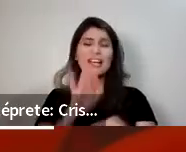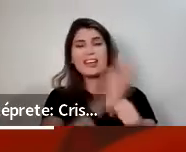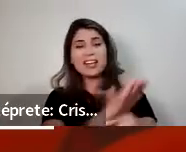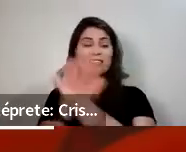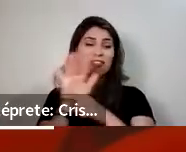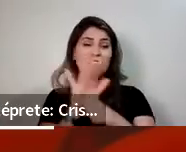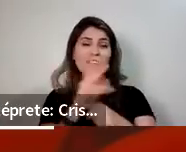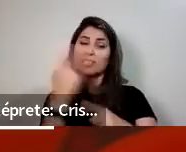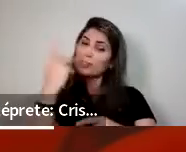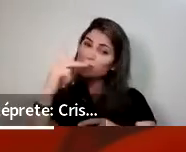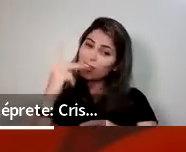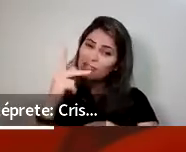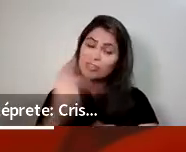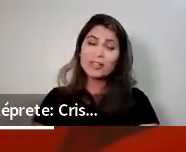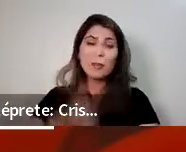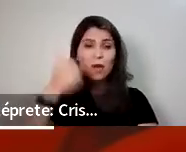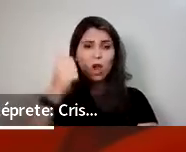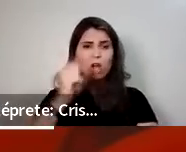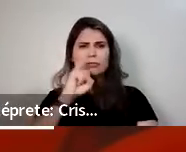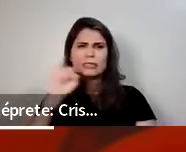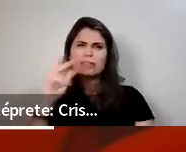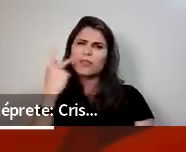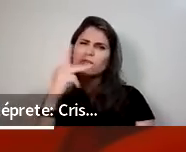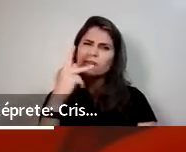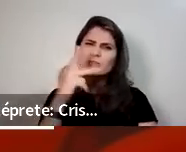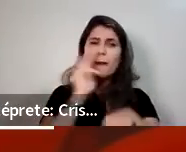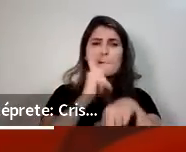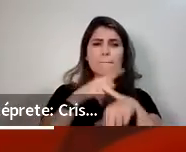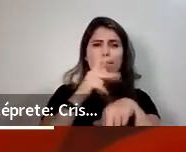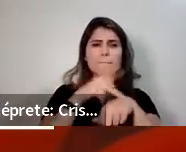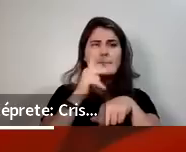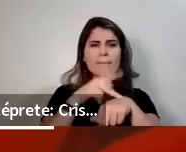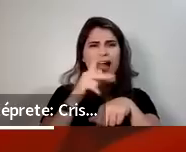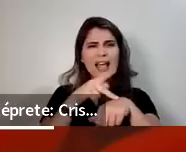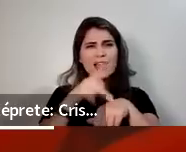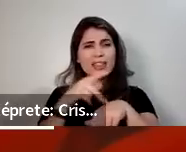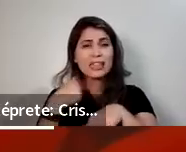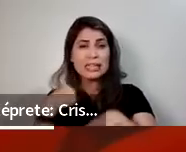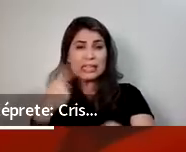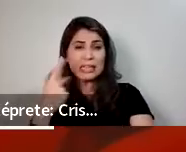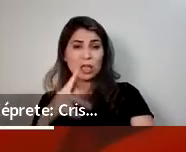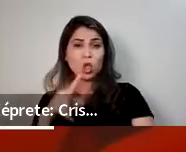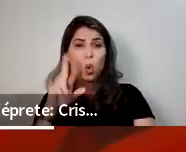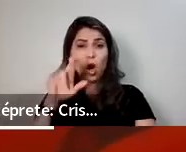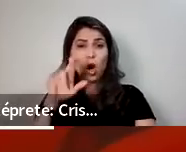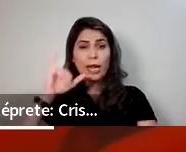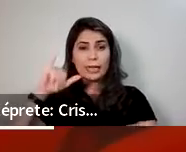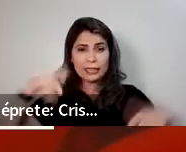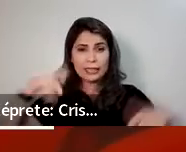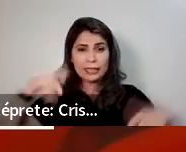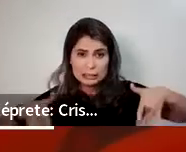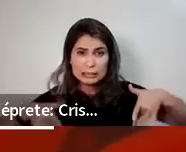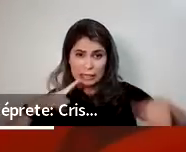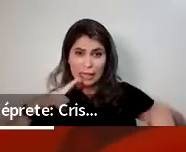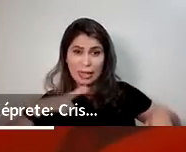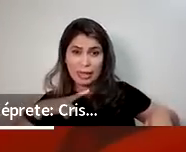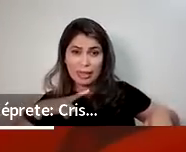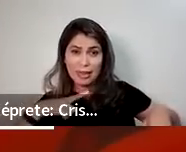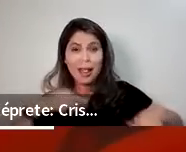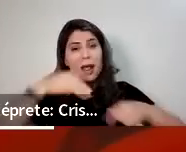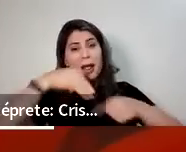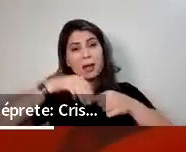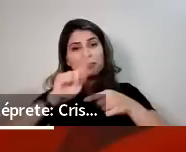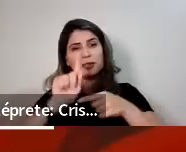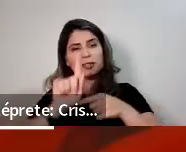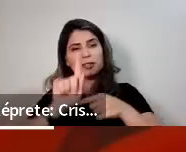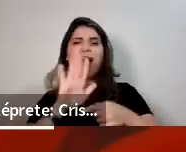tem um excesso de cálcio. E quem precisa, nós vamos ver daqui a pouco, para aumentar a massa mineral óssea e